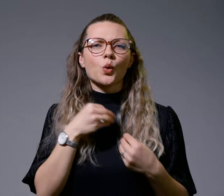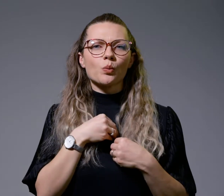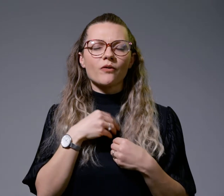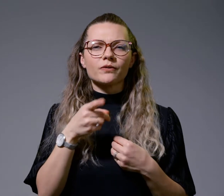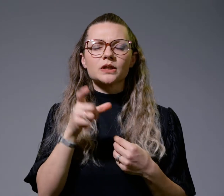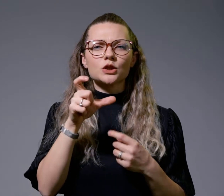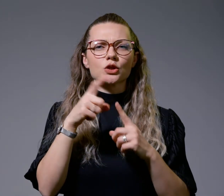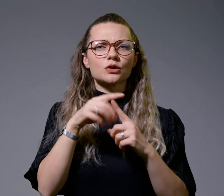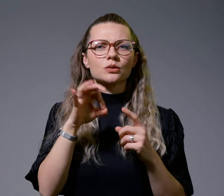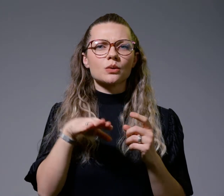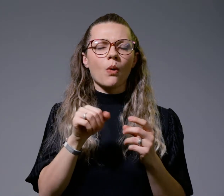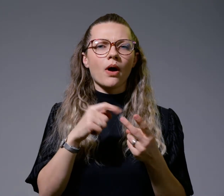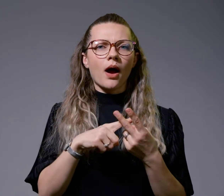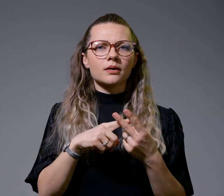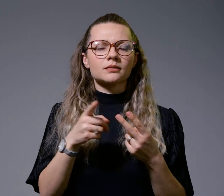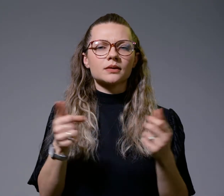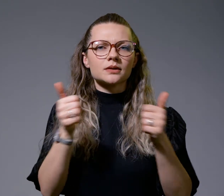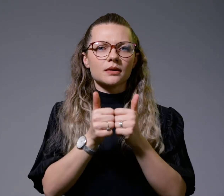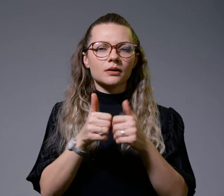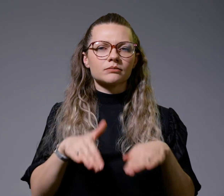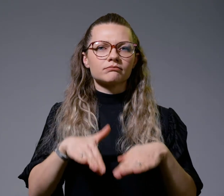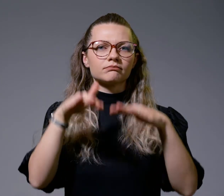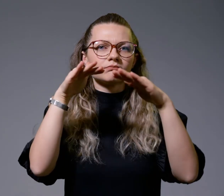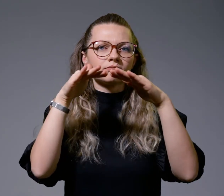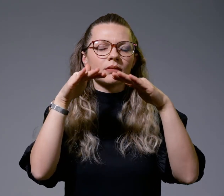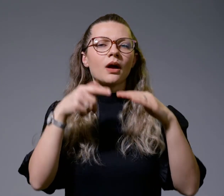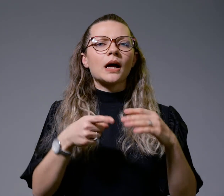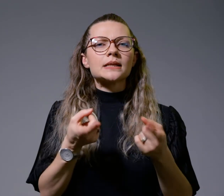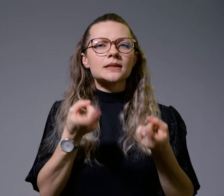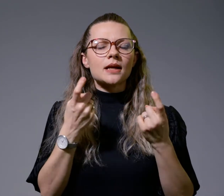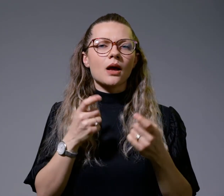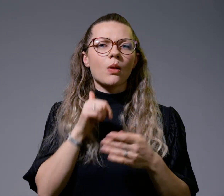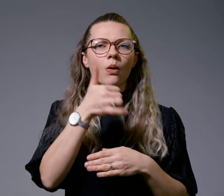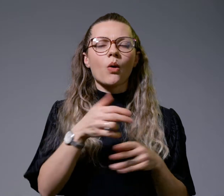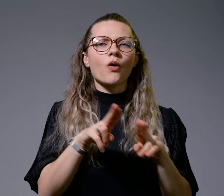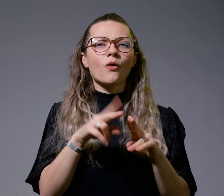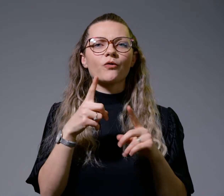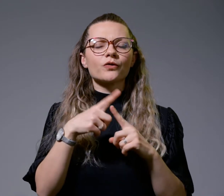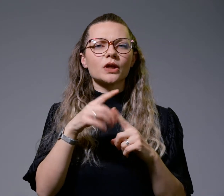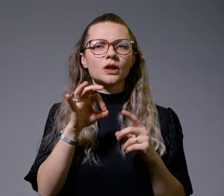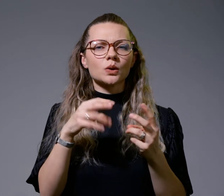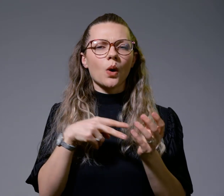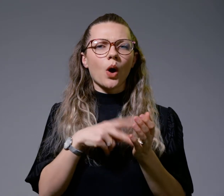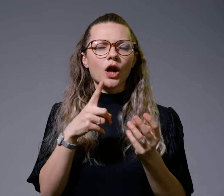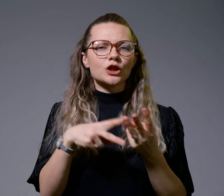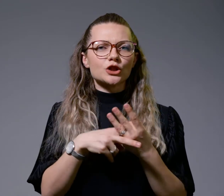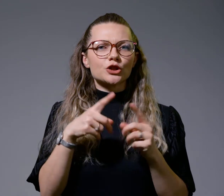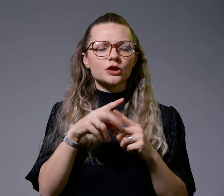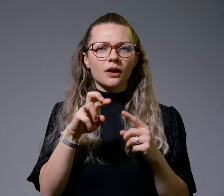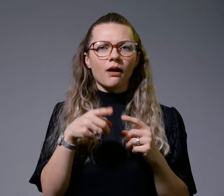заедно израснале. Приедна посета во село Витолиште, убавата Анја му запнала за око